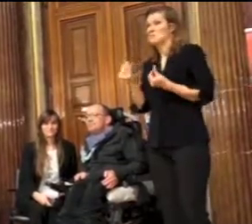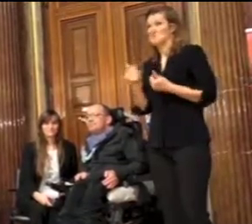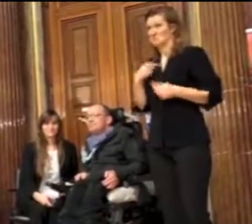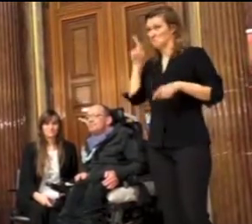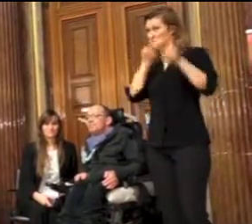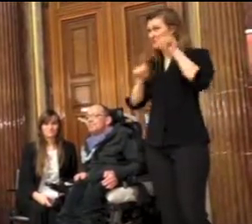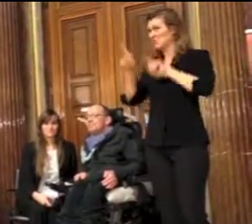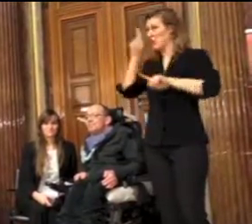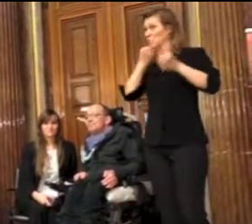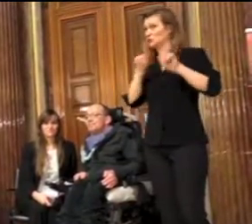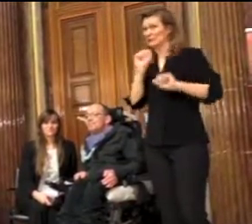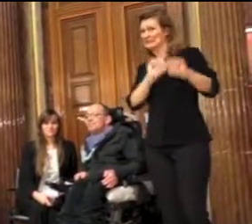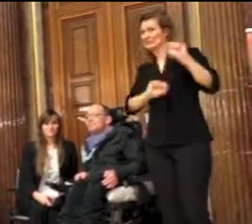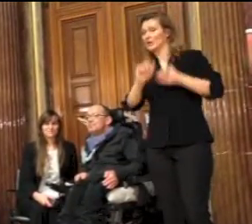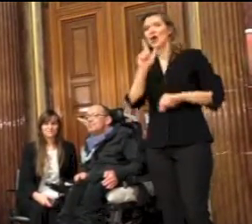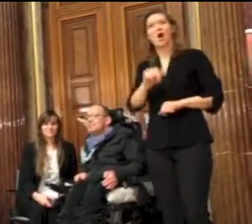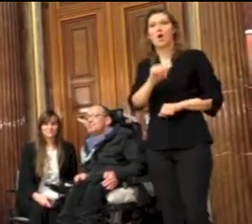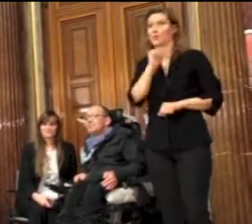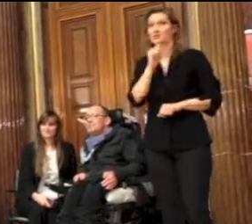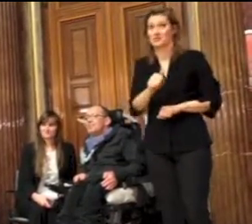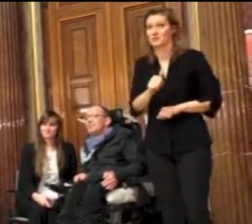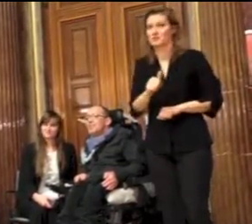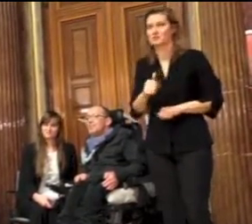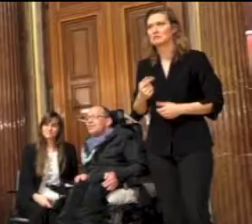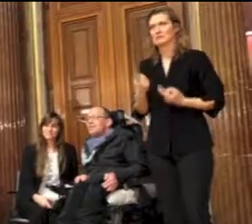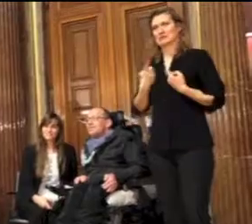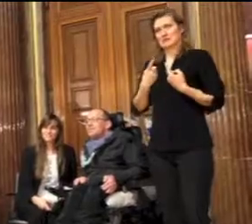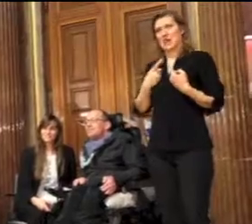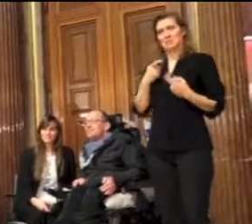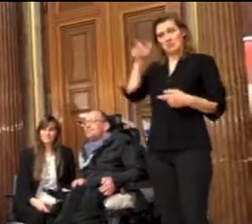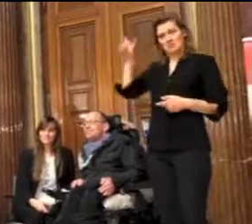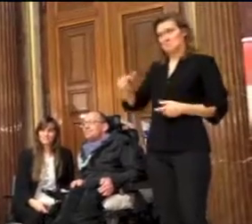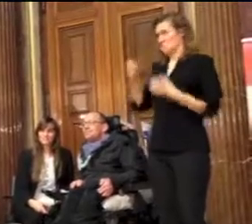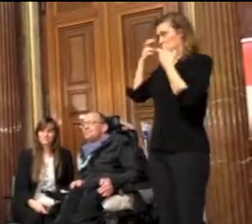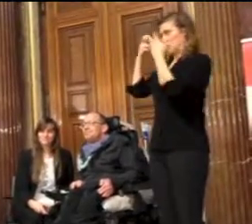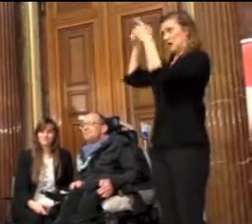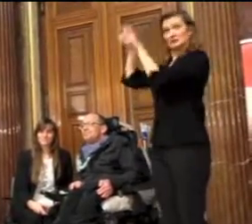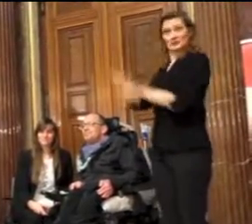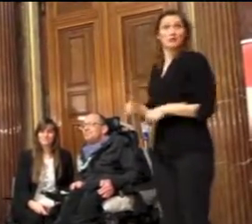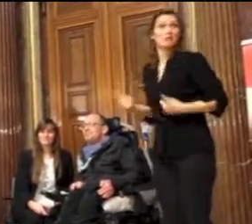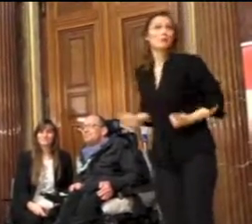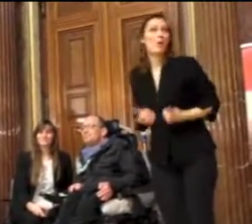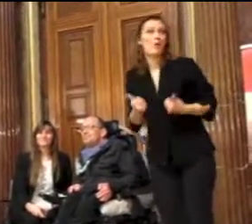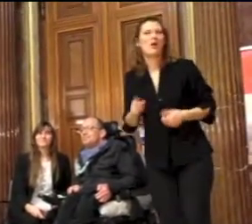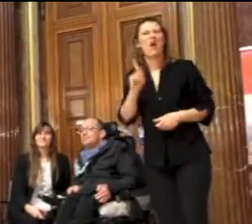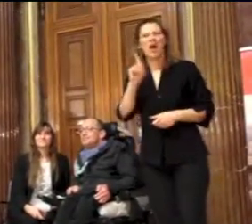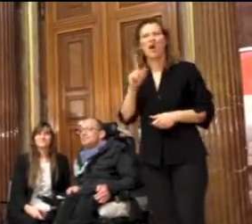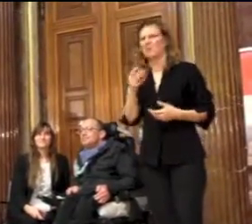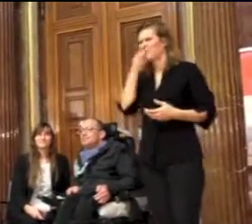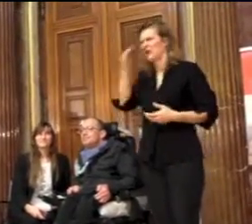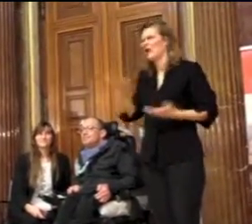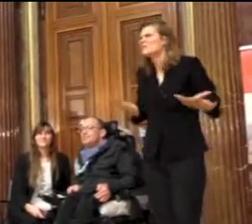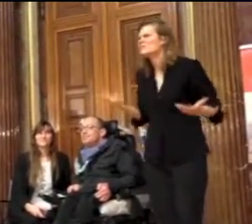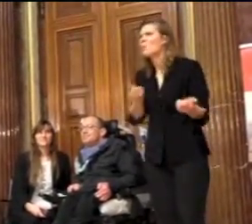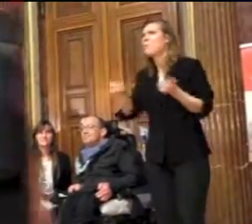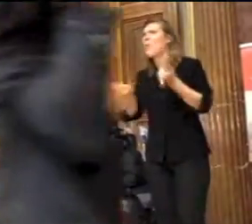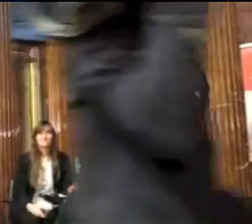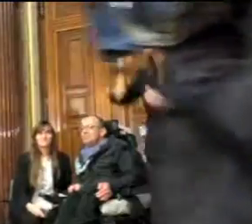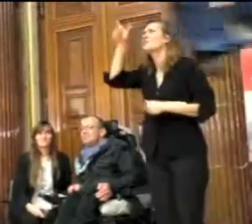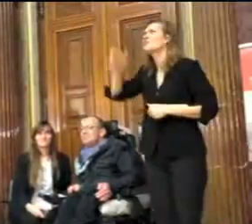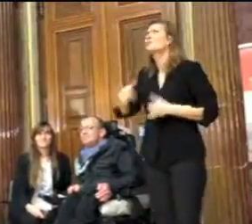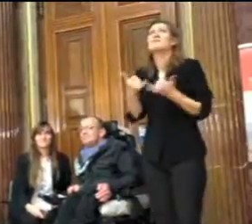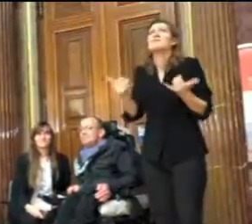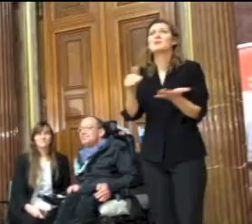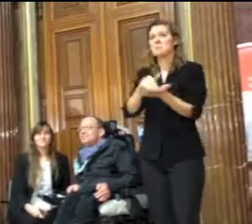Fyniker und kein Politiker, ich verriere diese Leute wirklich sehr. Aber was für